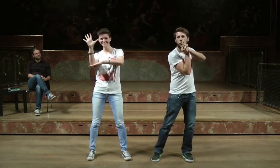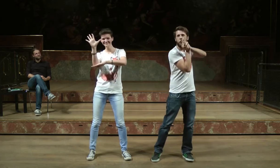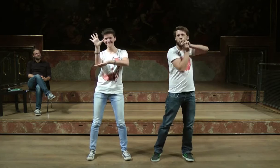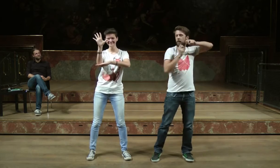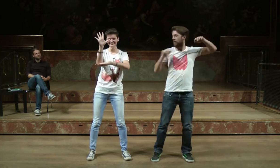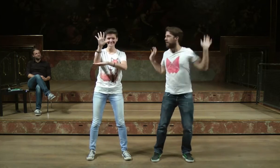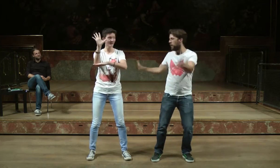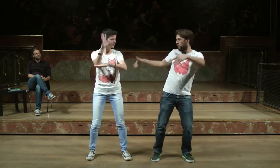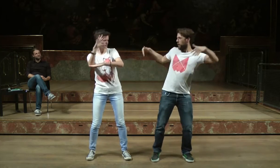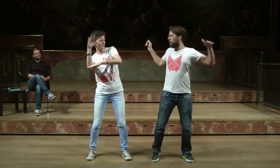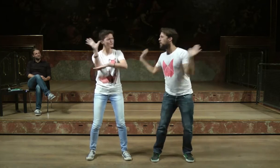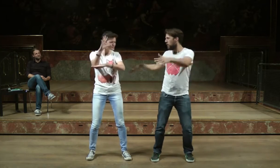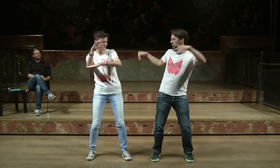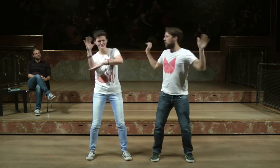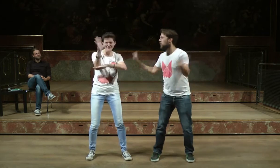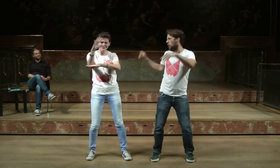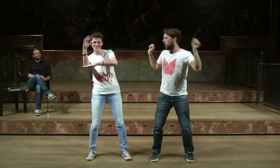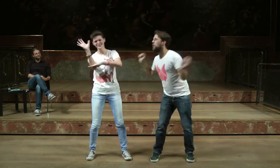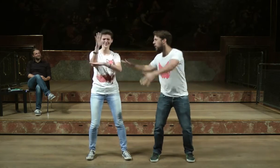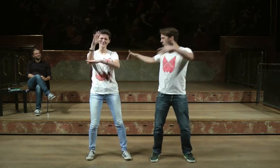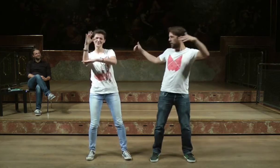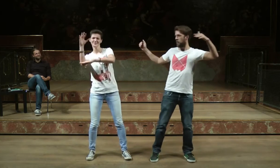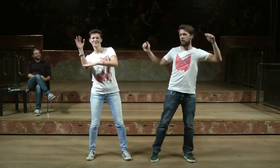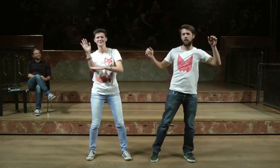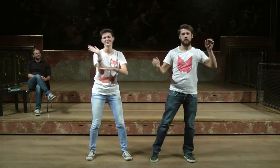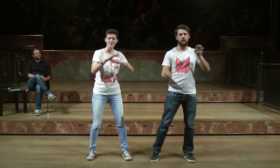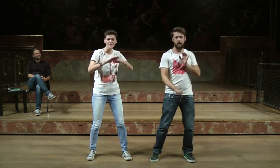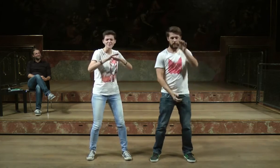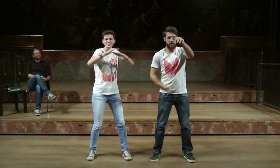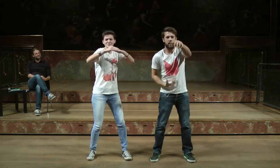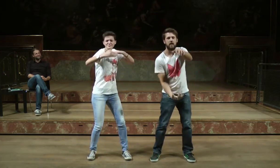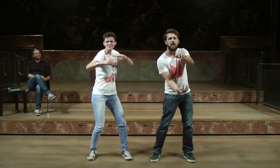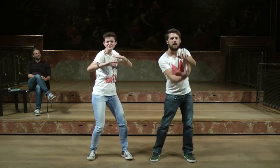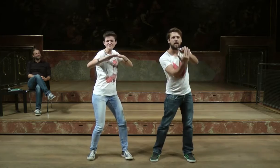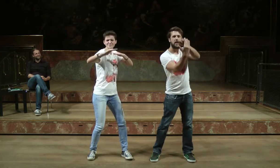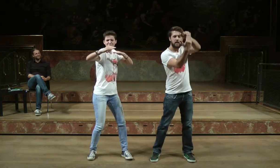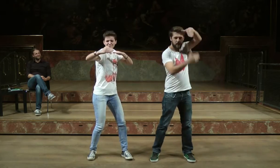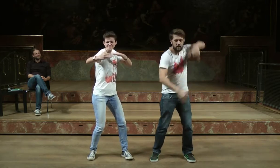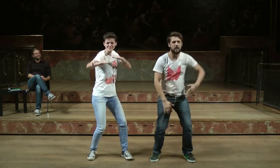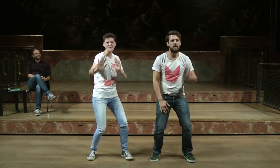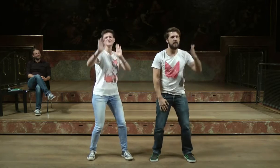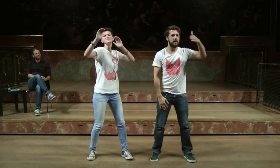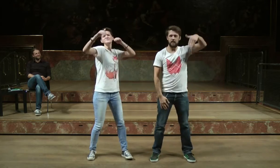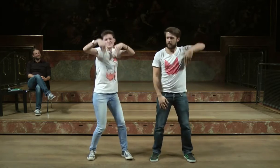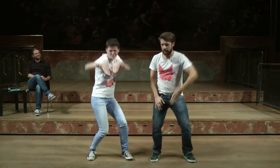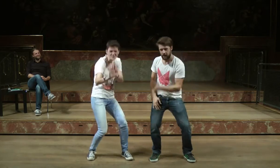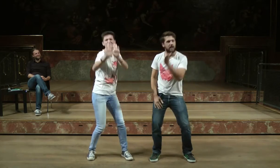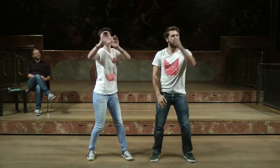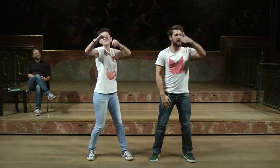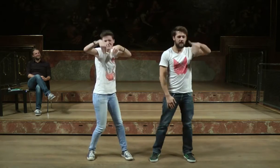Schnabel so spitz, die Flügel so weit, mit tausend Federn auf zum Baum. Der Baum im Winde weht